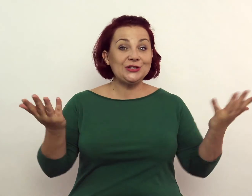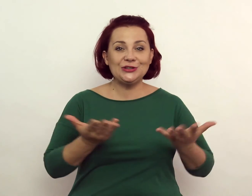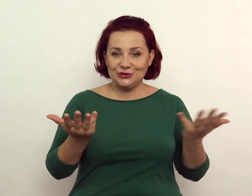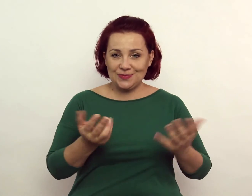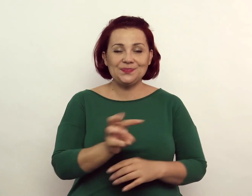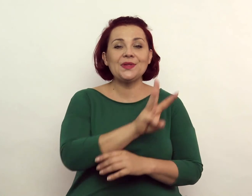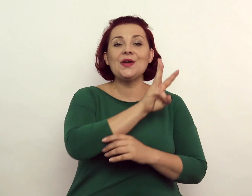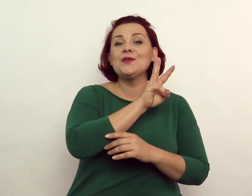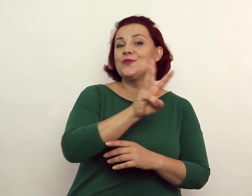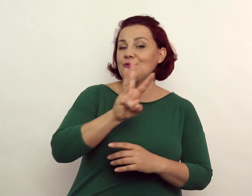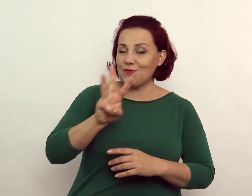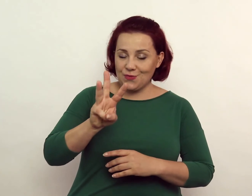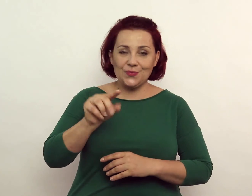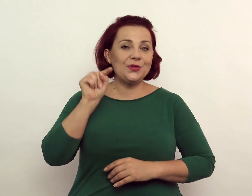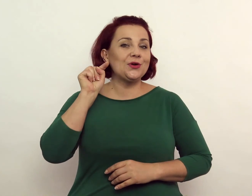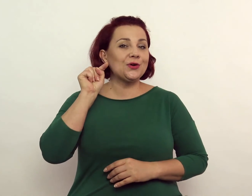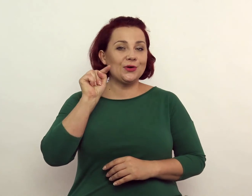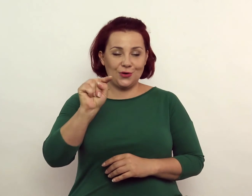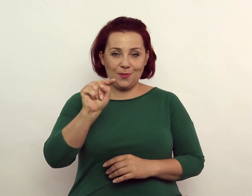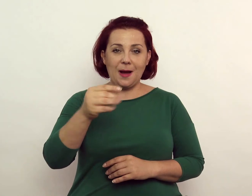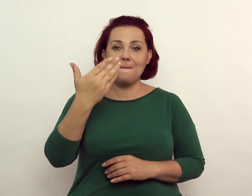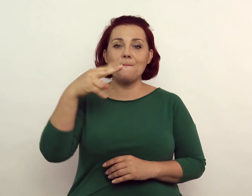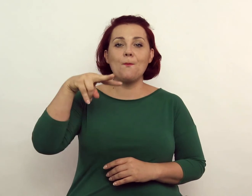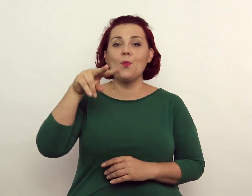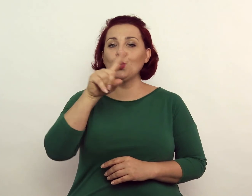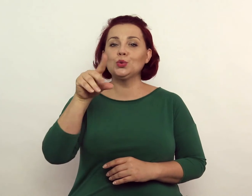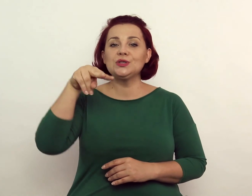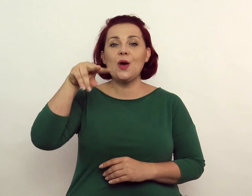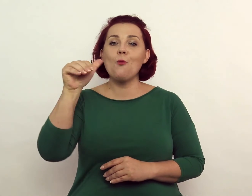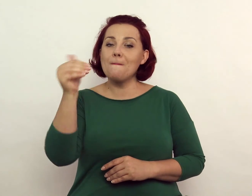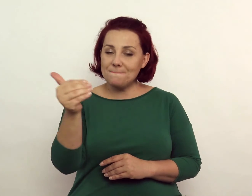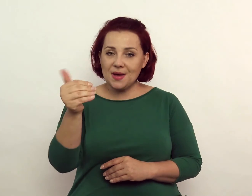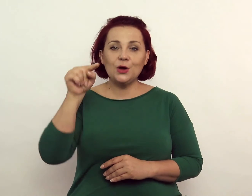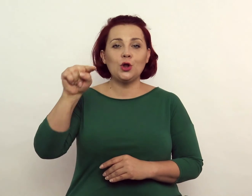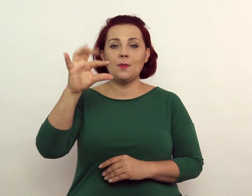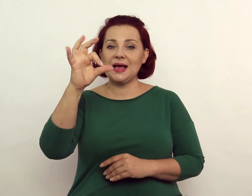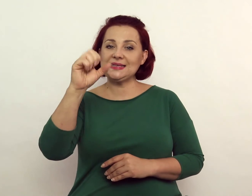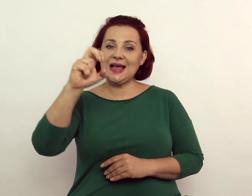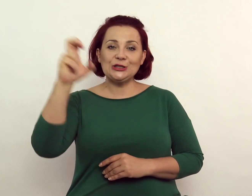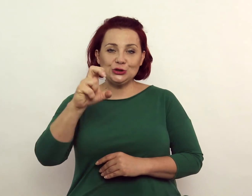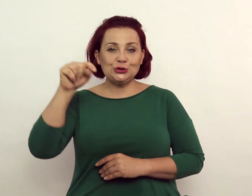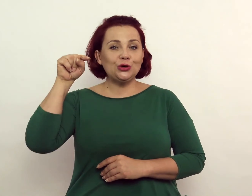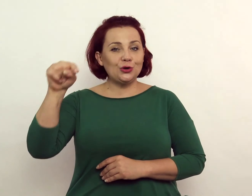na stronie www.muzeum.sacz